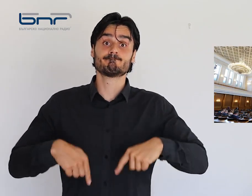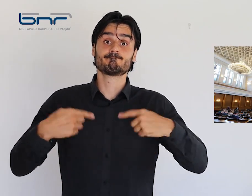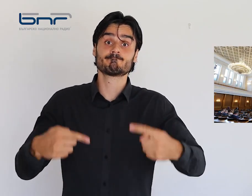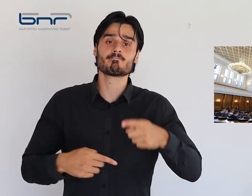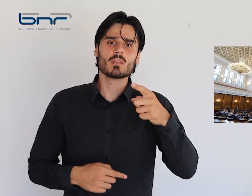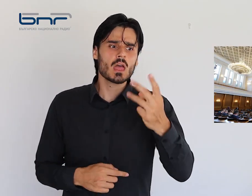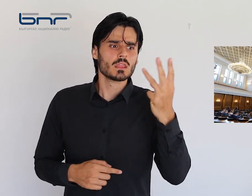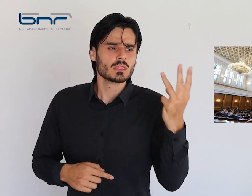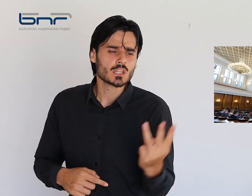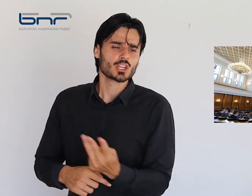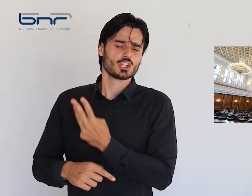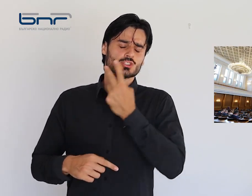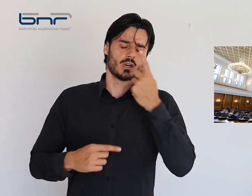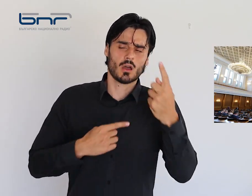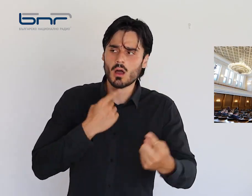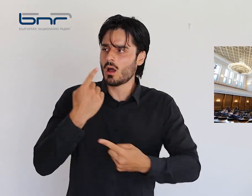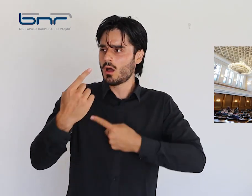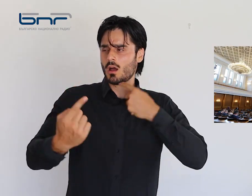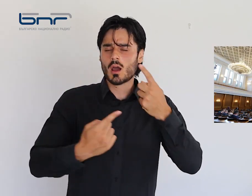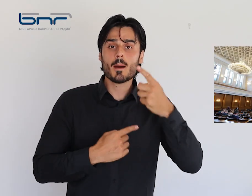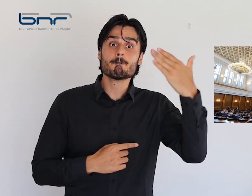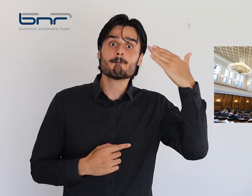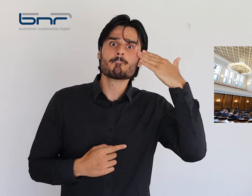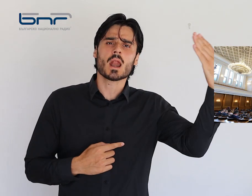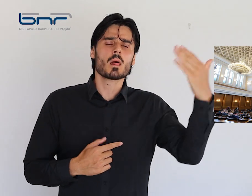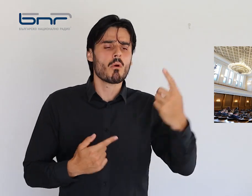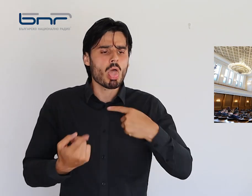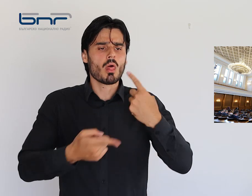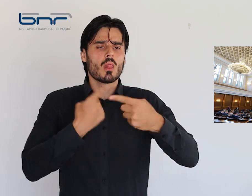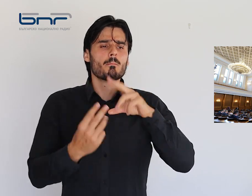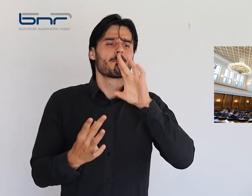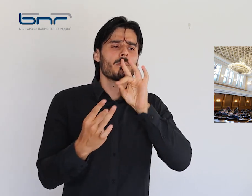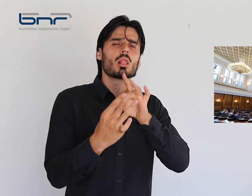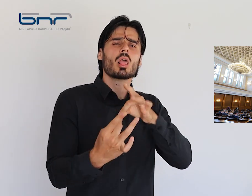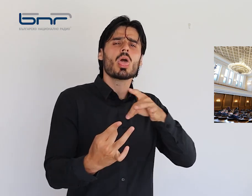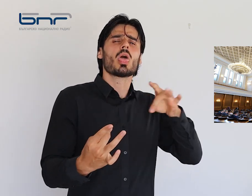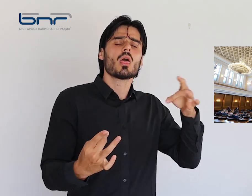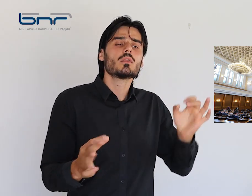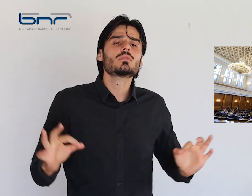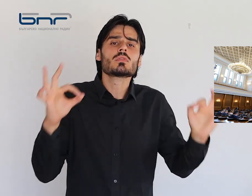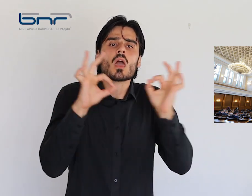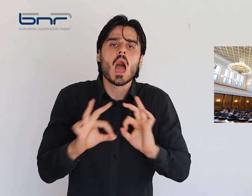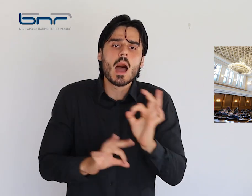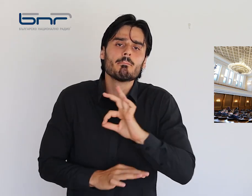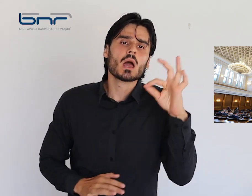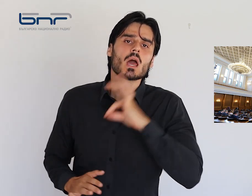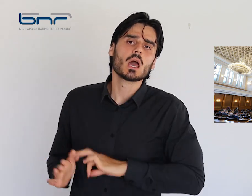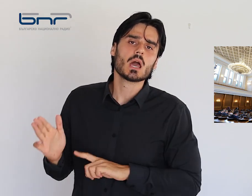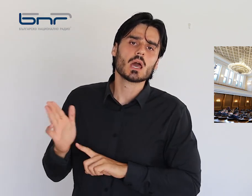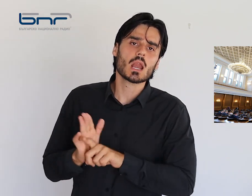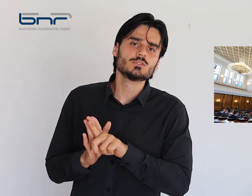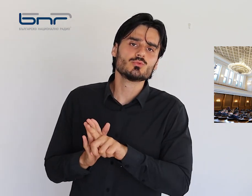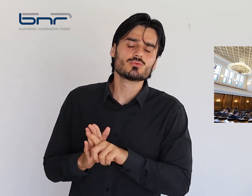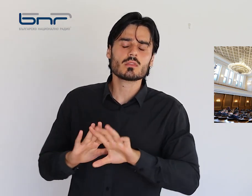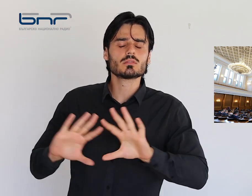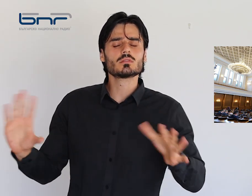депутатите не могат да започнат работа по същество. За днес председателят на парламента Росен Желязков включи 10 точки в дневния ред